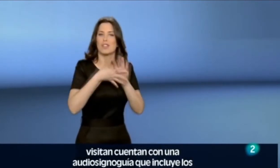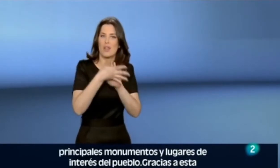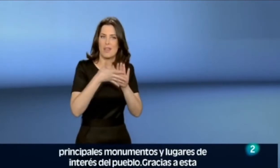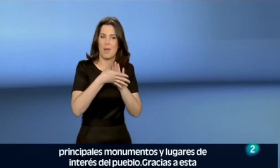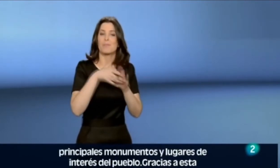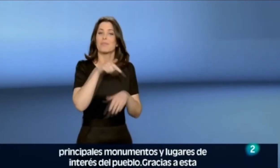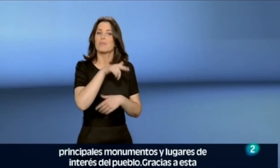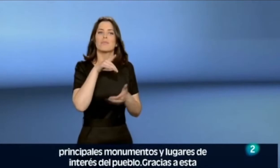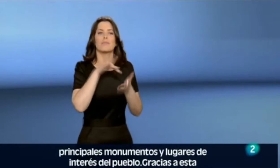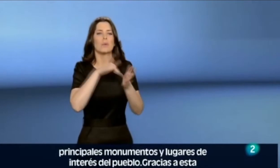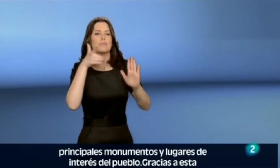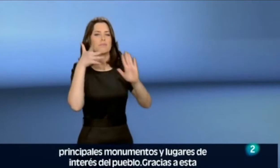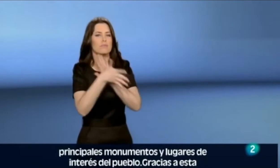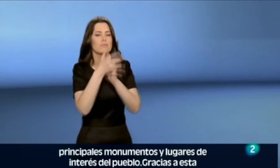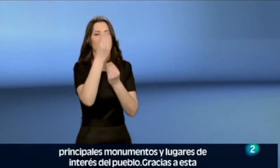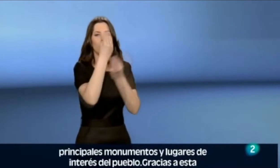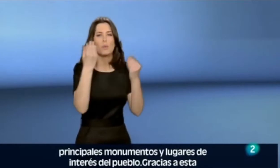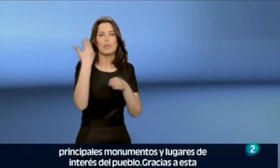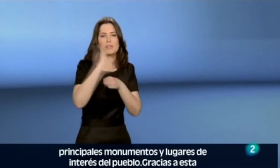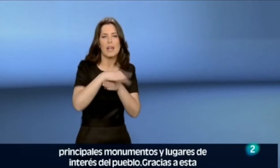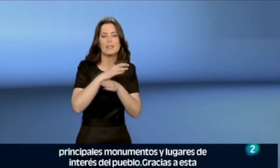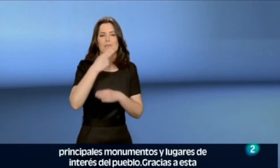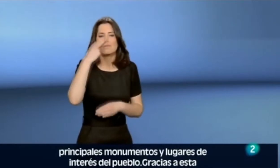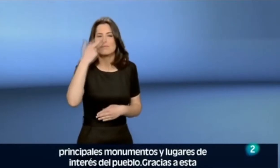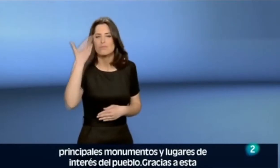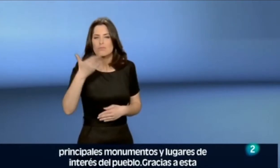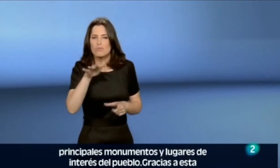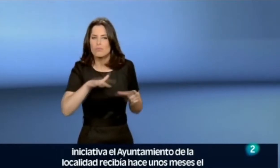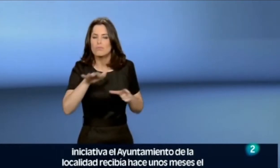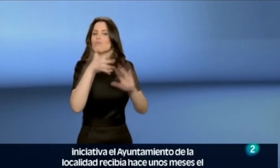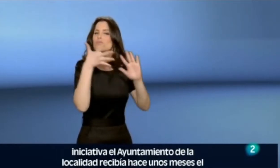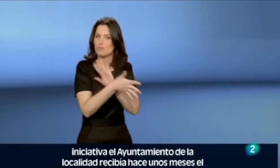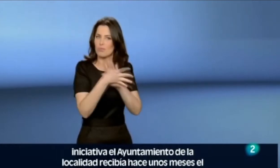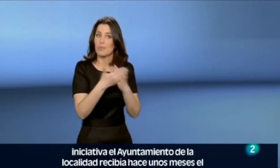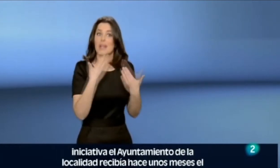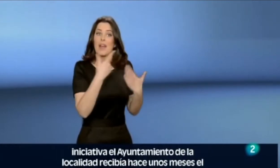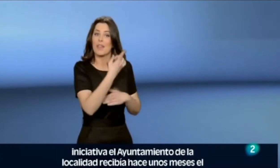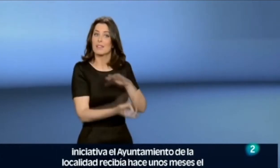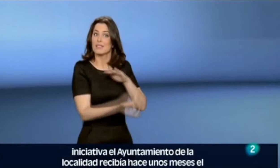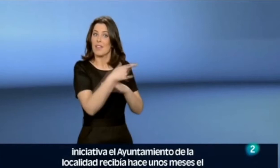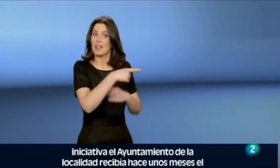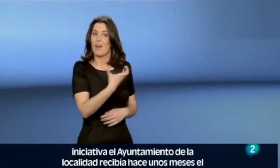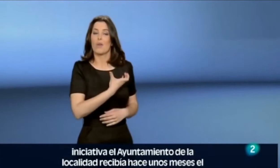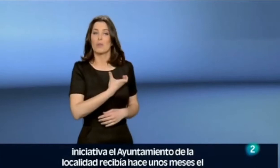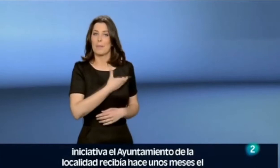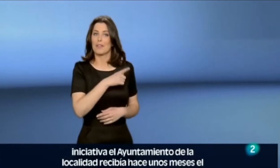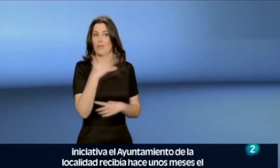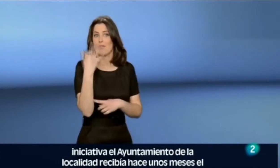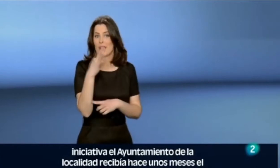los principales monumentos y lugares de interés del pueblo. Gracias a esta iniciativa, el ayuntamiento de la localidad recibía hace unos